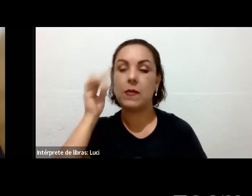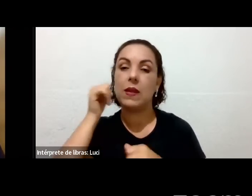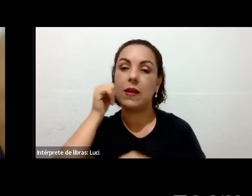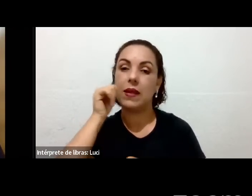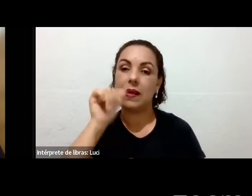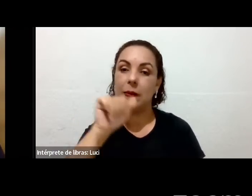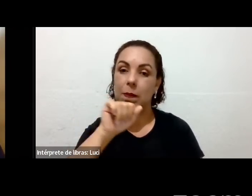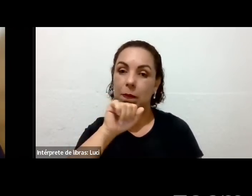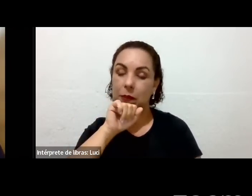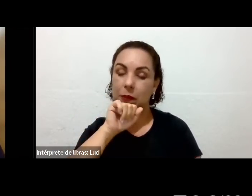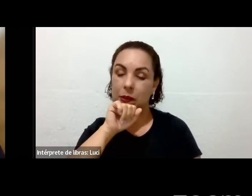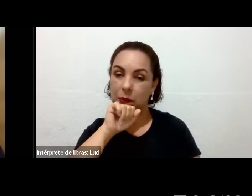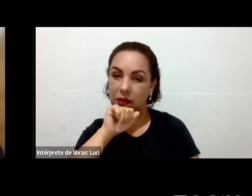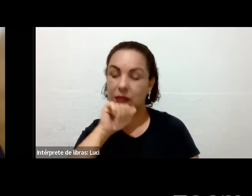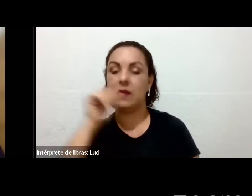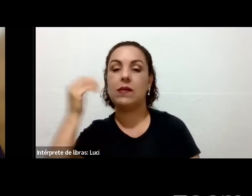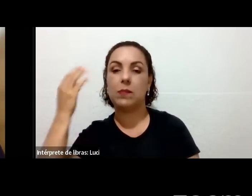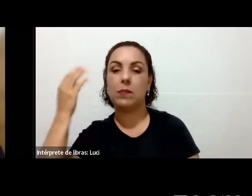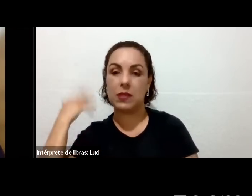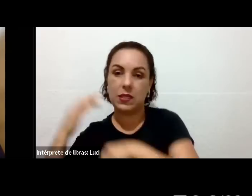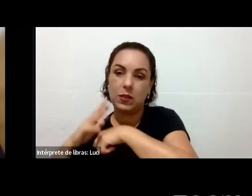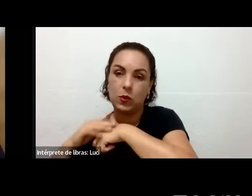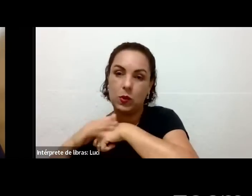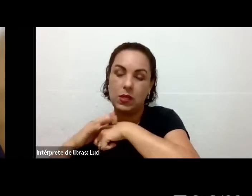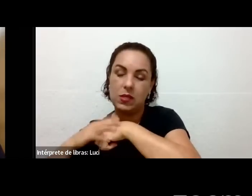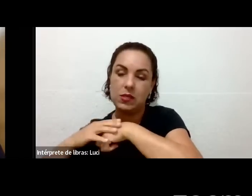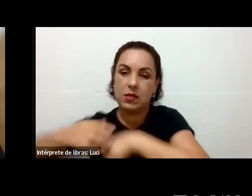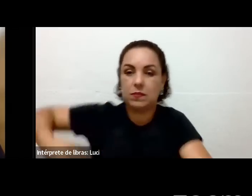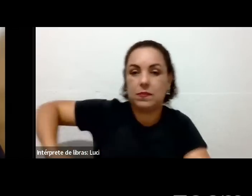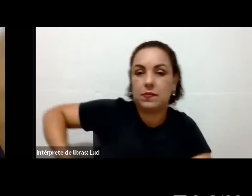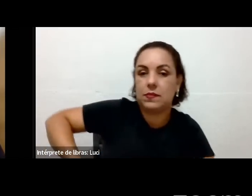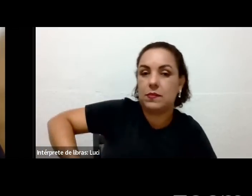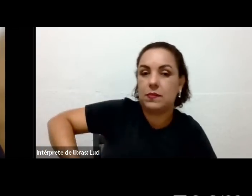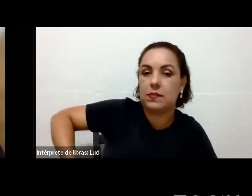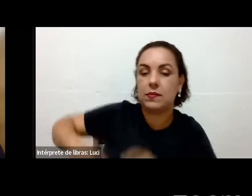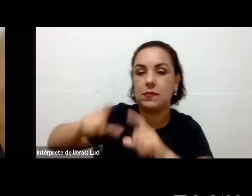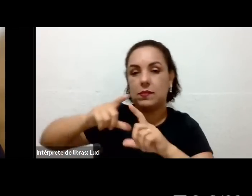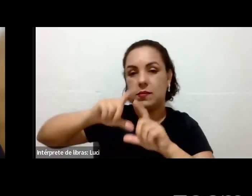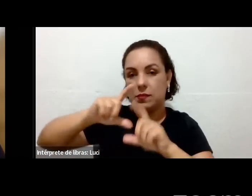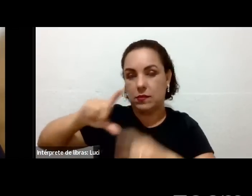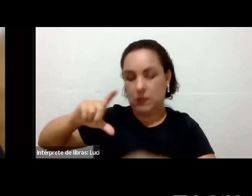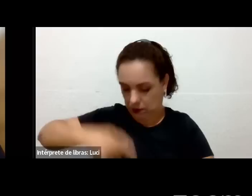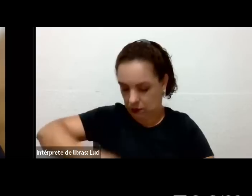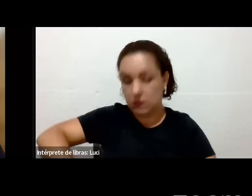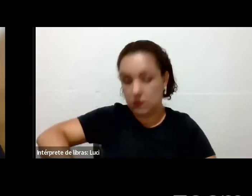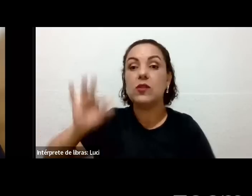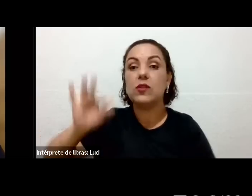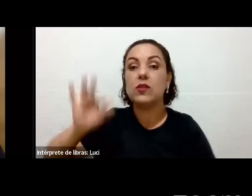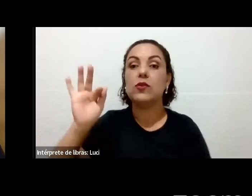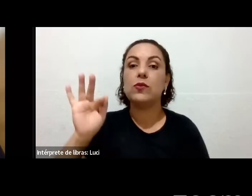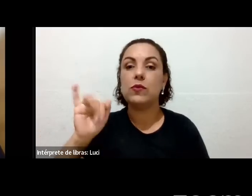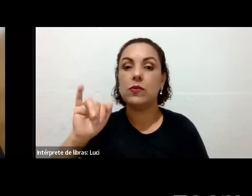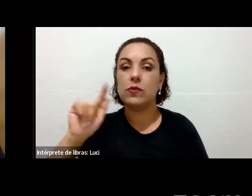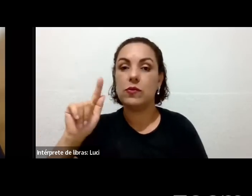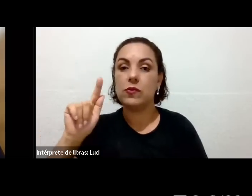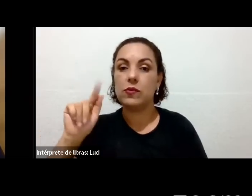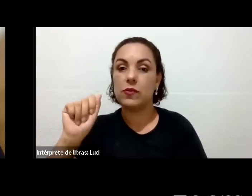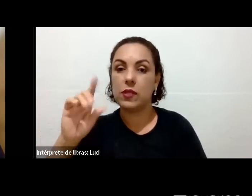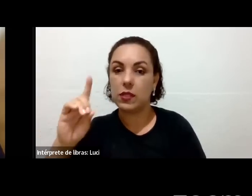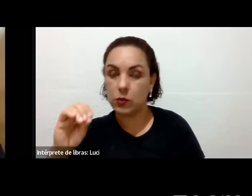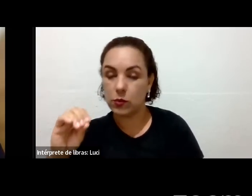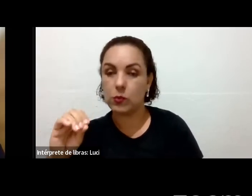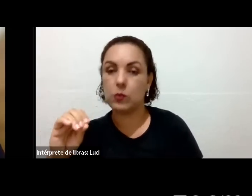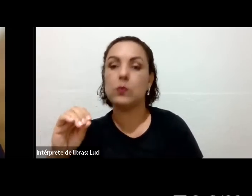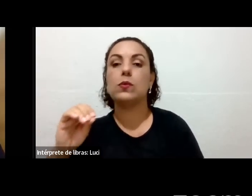hepatite autoimune, meu avô já tinha algo autoimune e a minha mãe faleceu com câncer de linfoma de grandes células